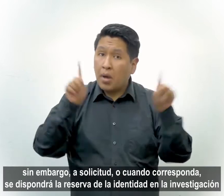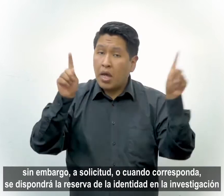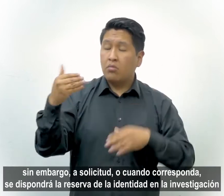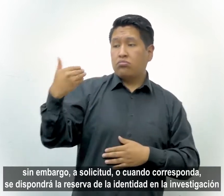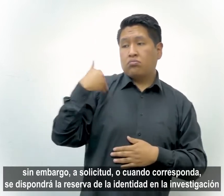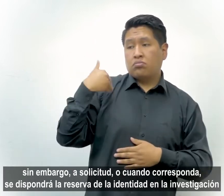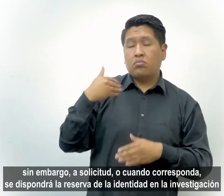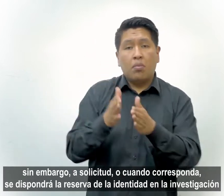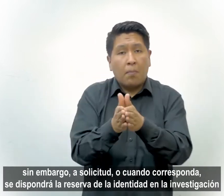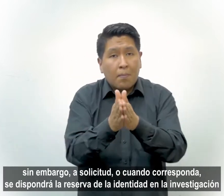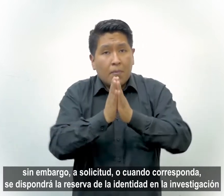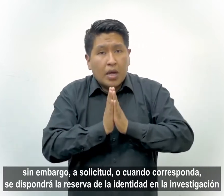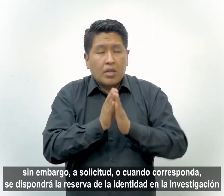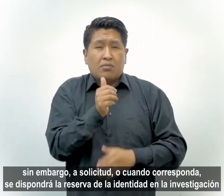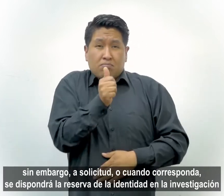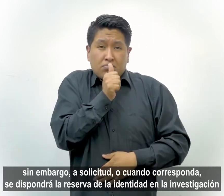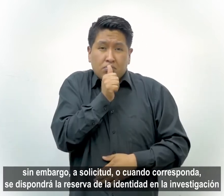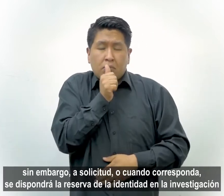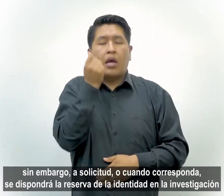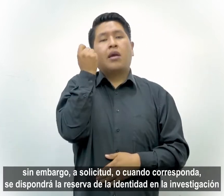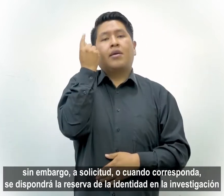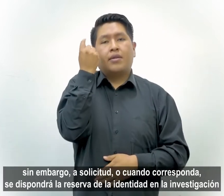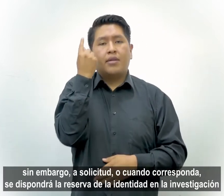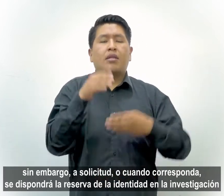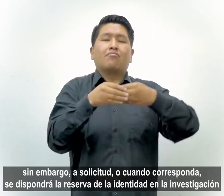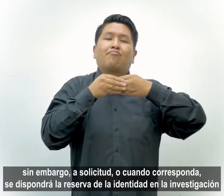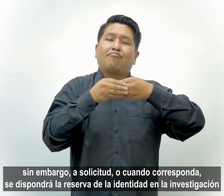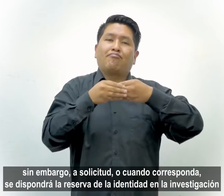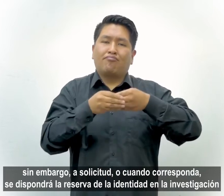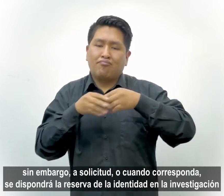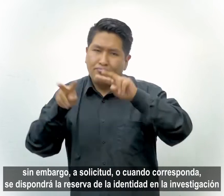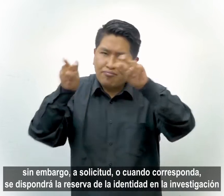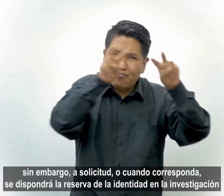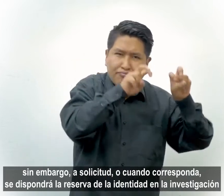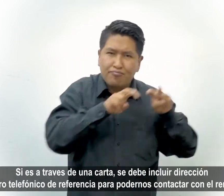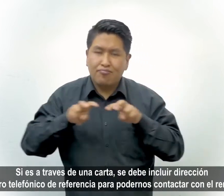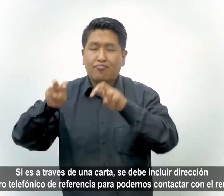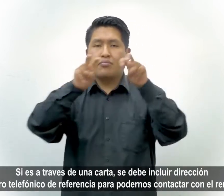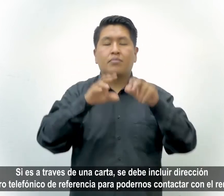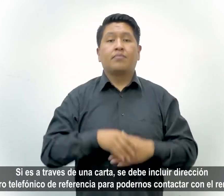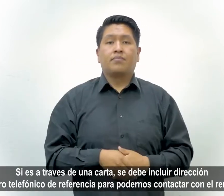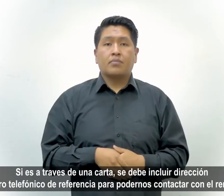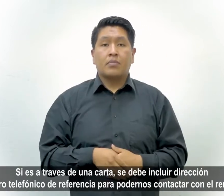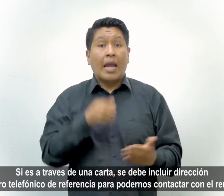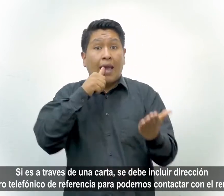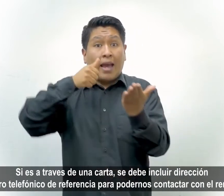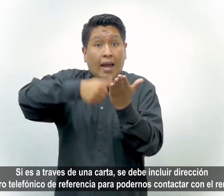solicitud o cuando corresponda, se dispondrá la reserva de la identidad en la investigación. Si es a través de